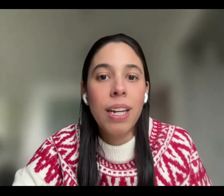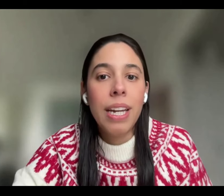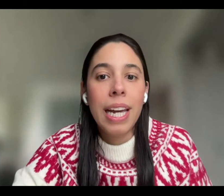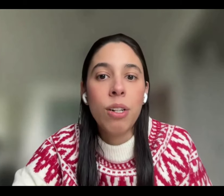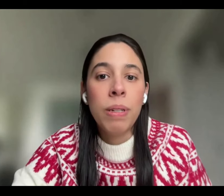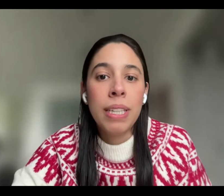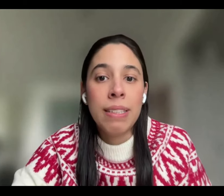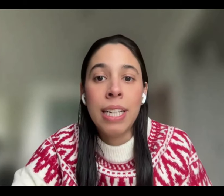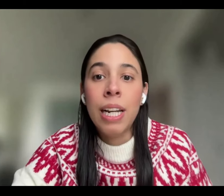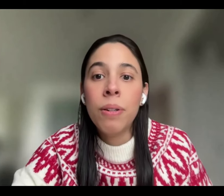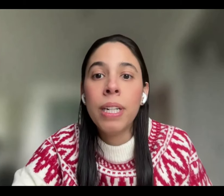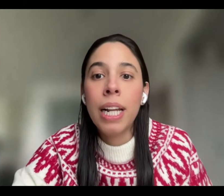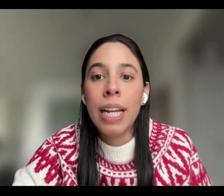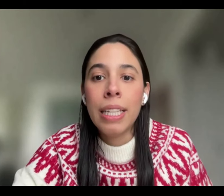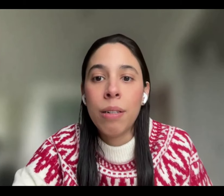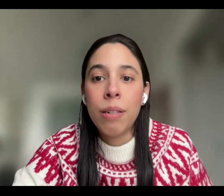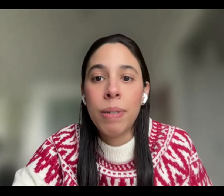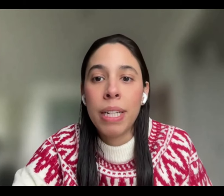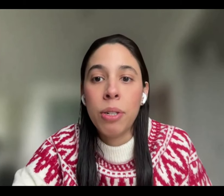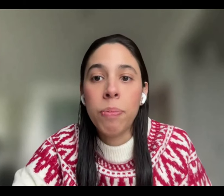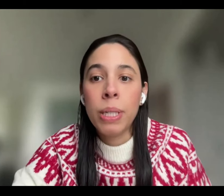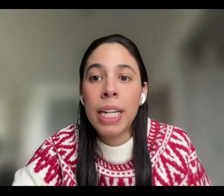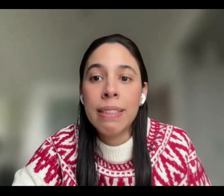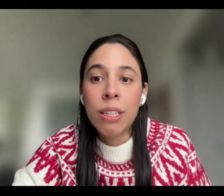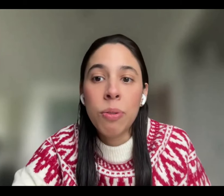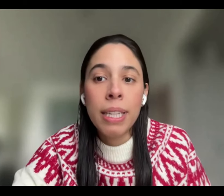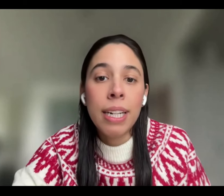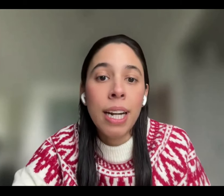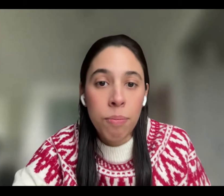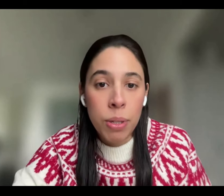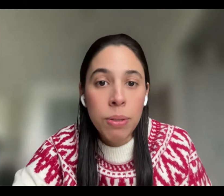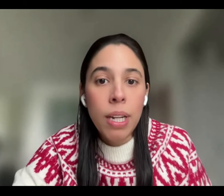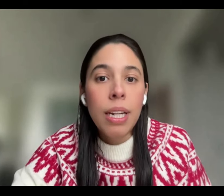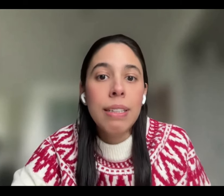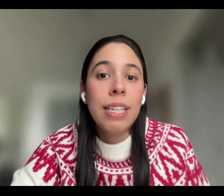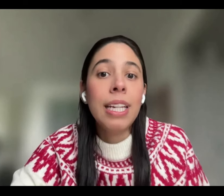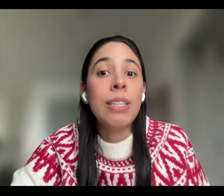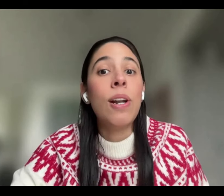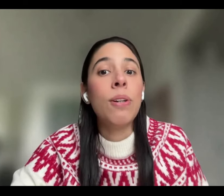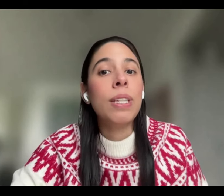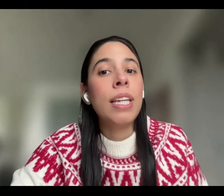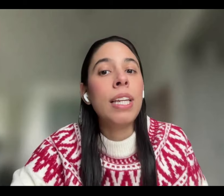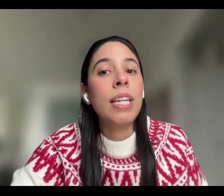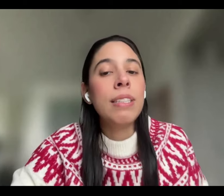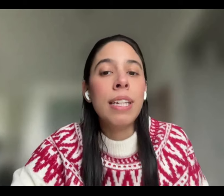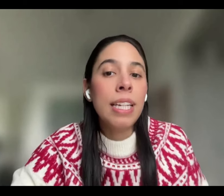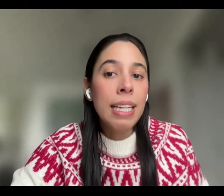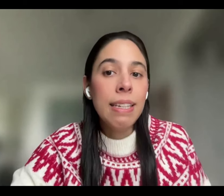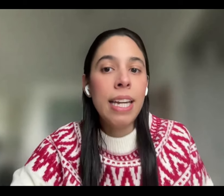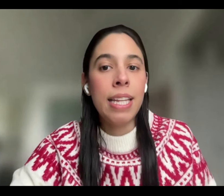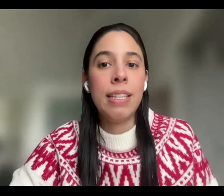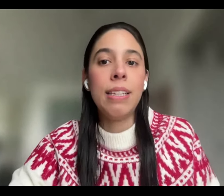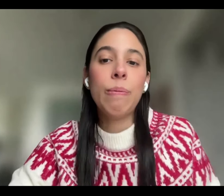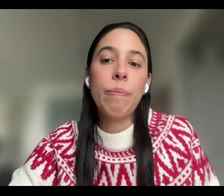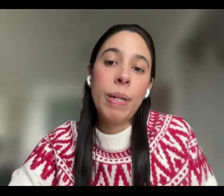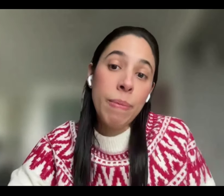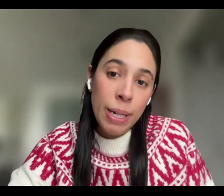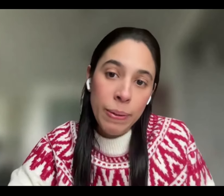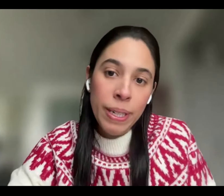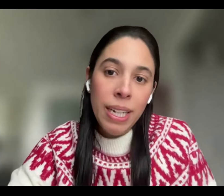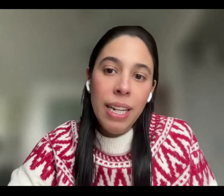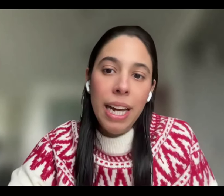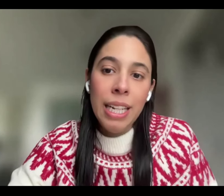El Comité señaló que la determinación podría estar sujeta a cambios si dentro de los 15 días siguientes,